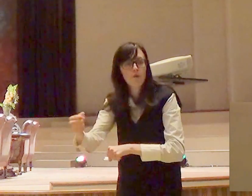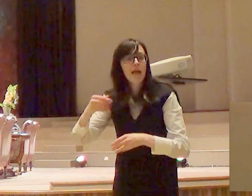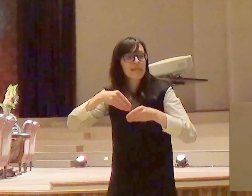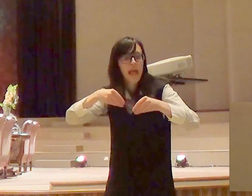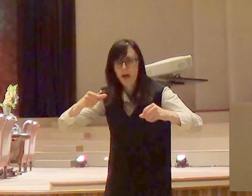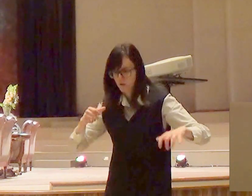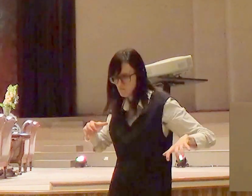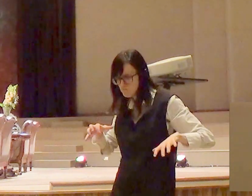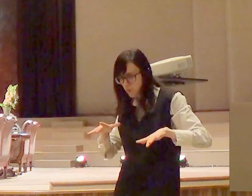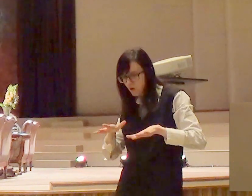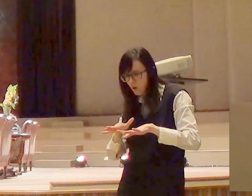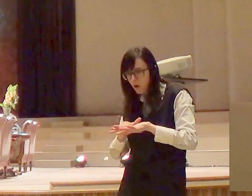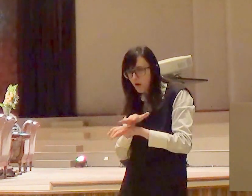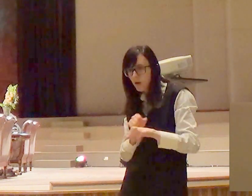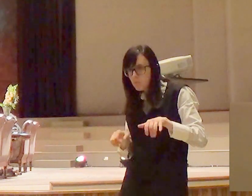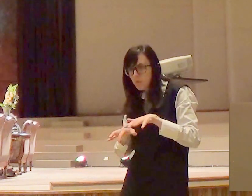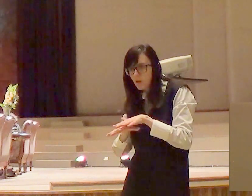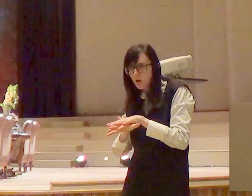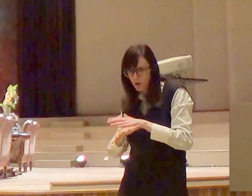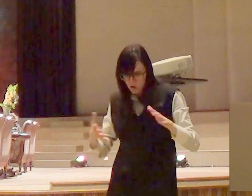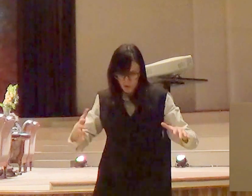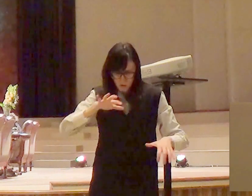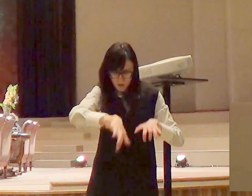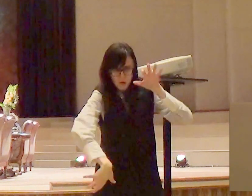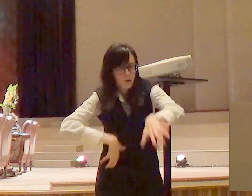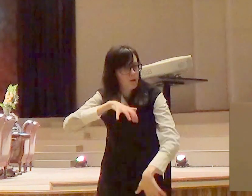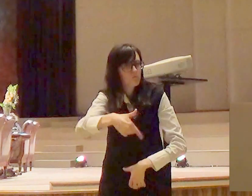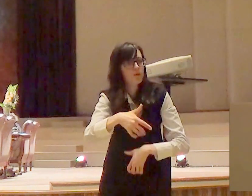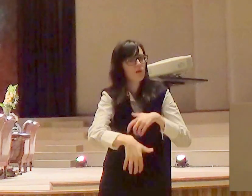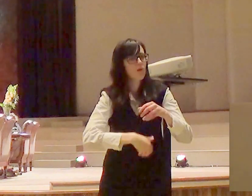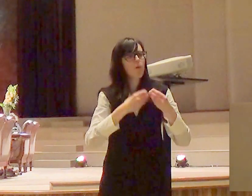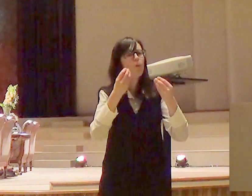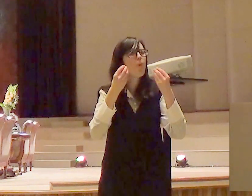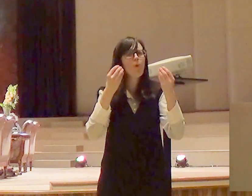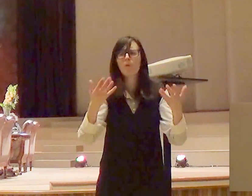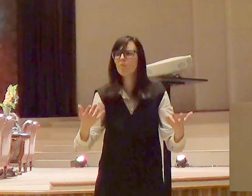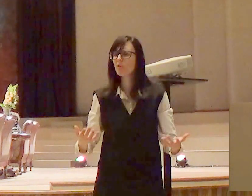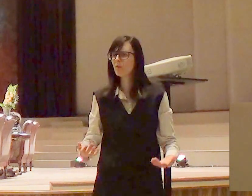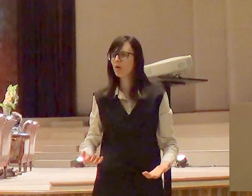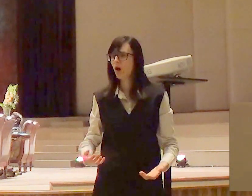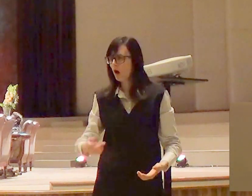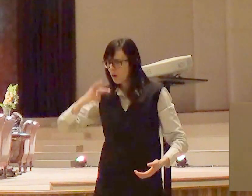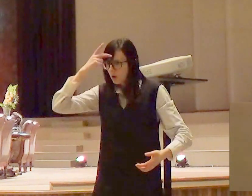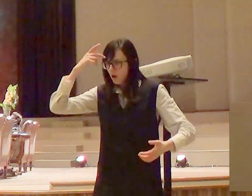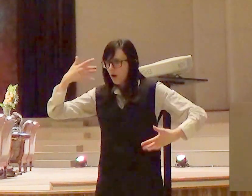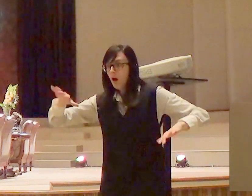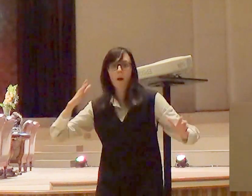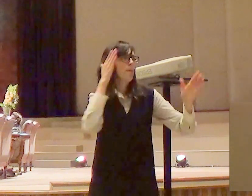diante dos olhos de toda a multidão e quando isso aconteceu o povo saiu correndo foi todo mundo embora